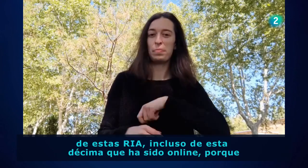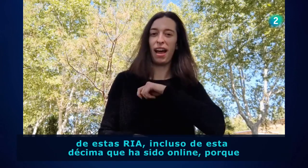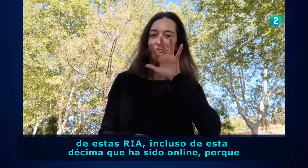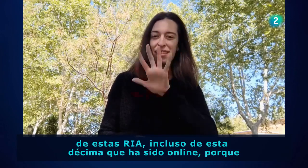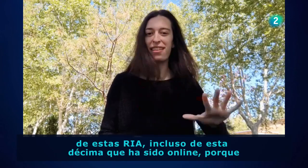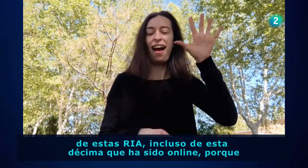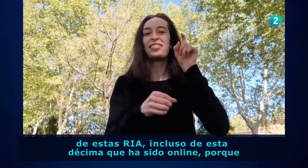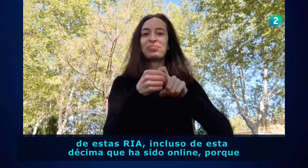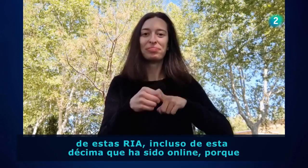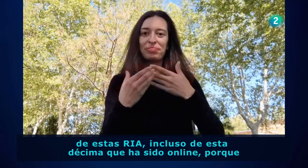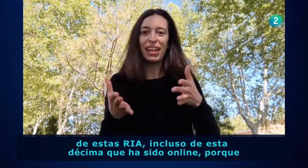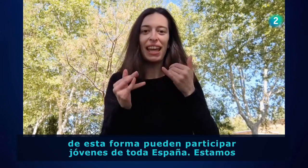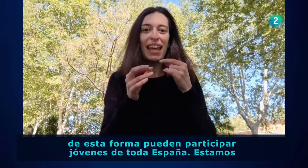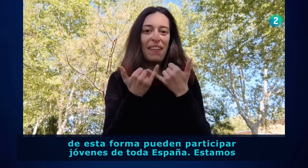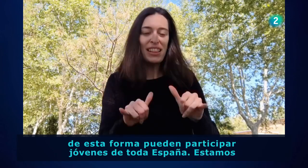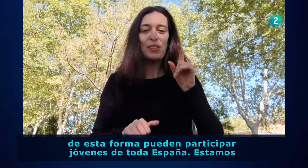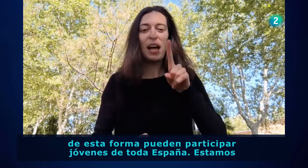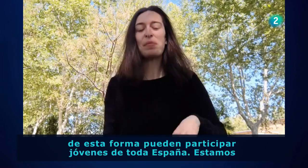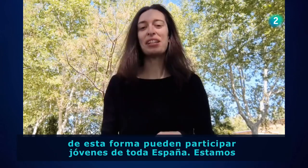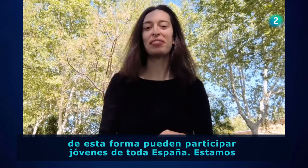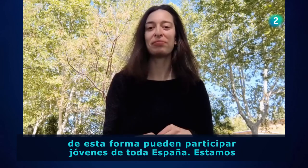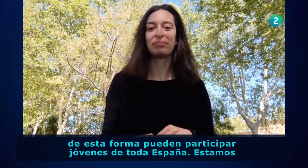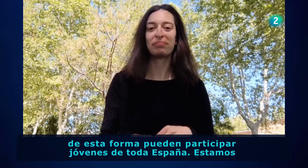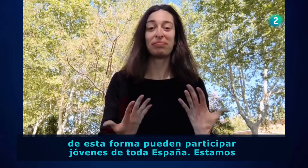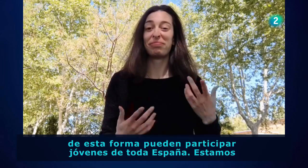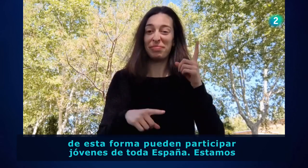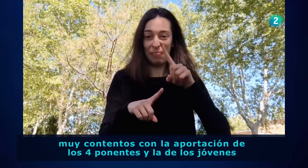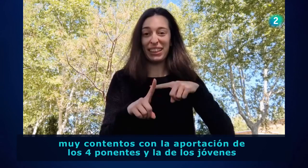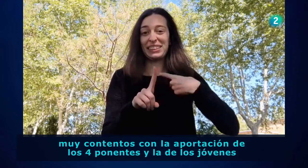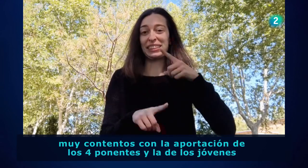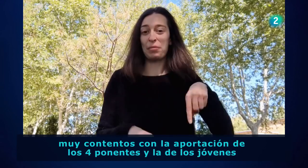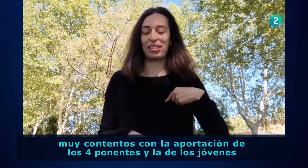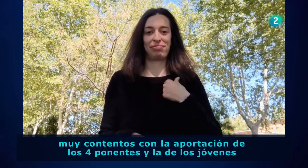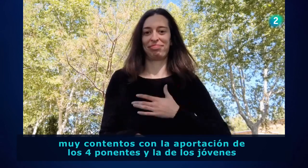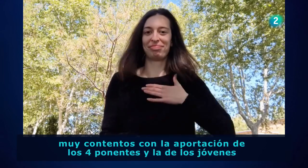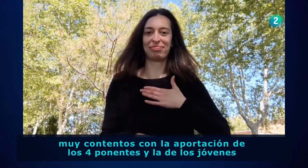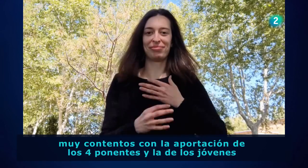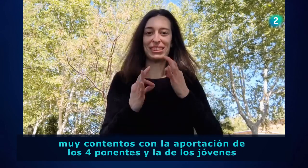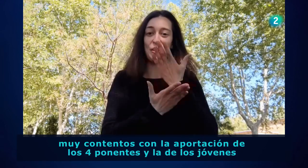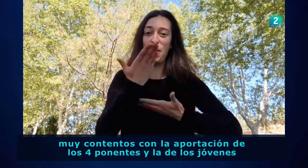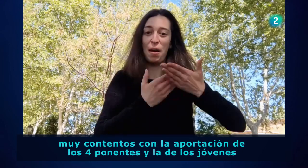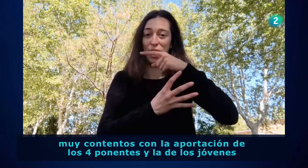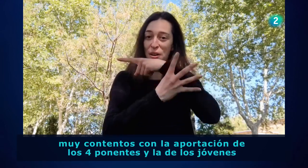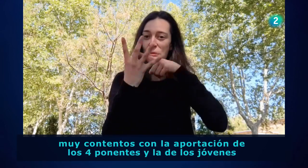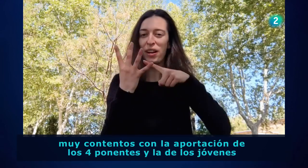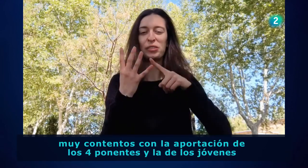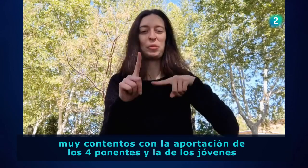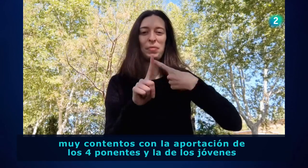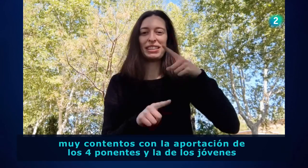porque de esta forma pueden participar jóvenes de toda España. Estamos muy contentos con la aportación de los cuatro ponentes y la de los jóvenes